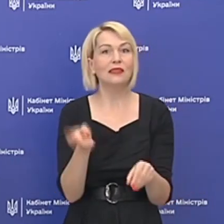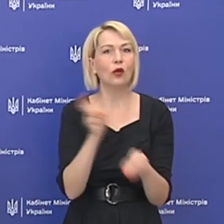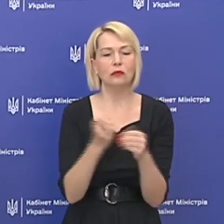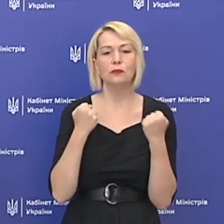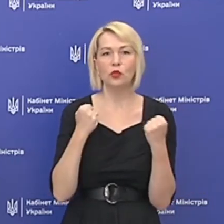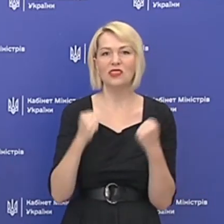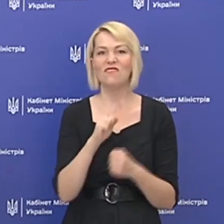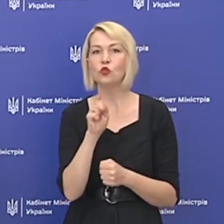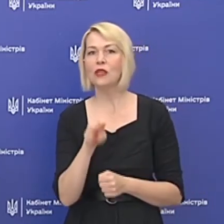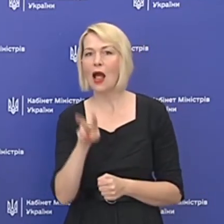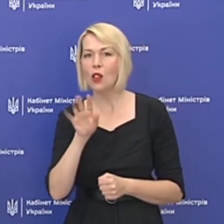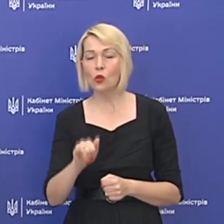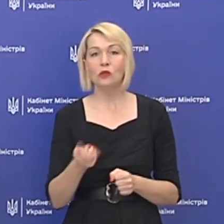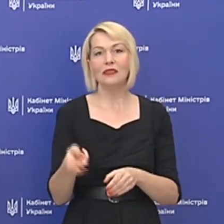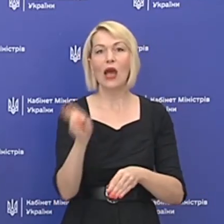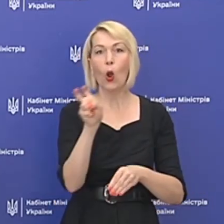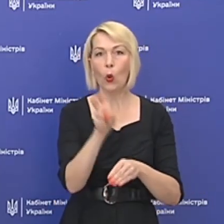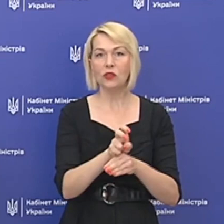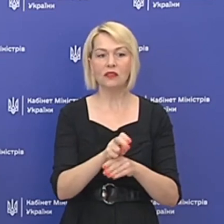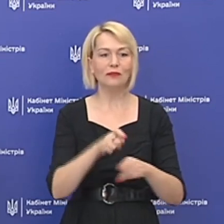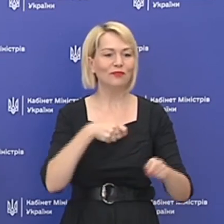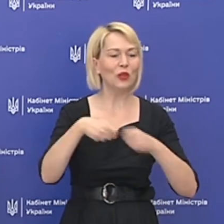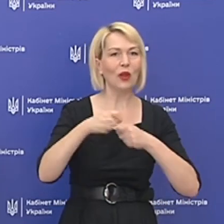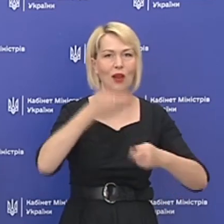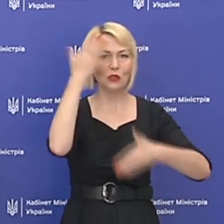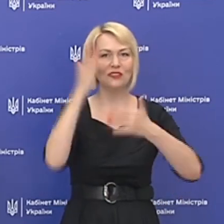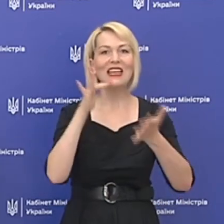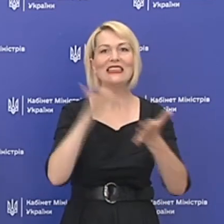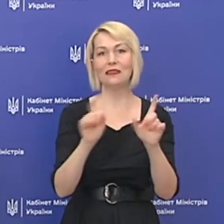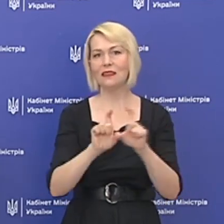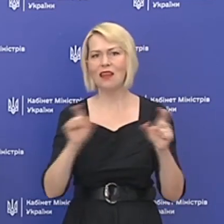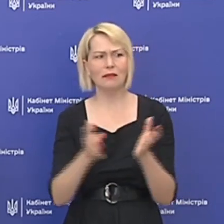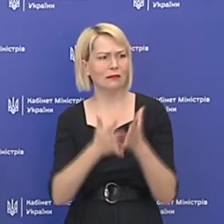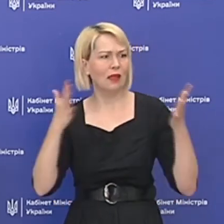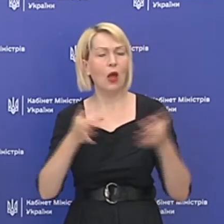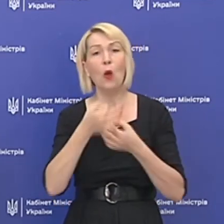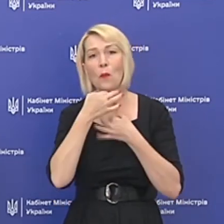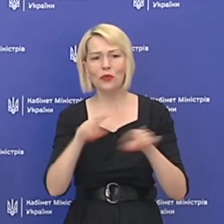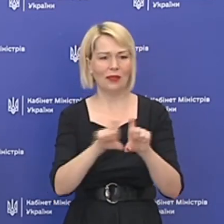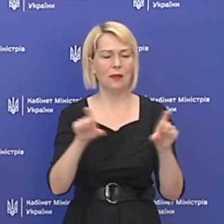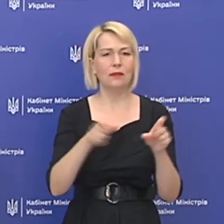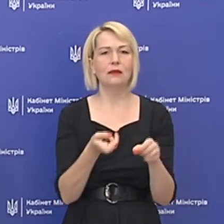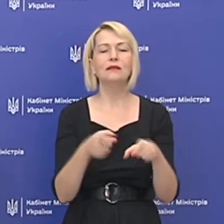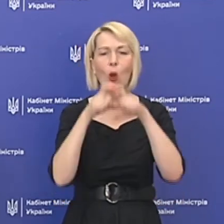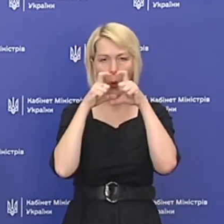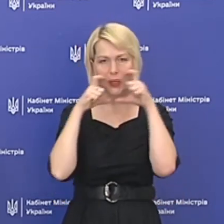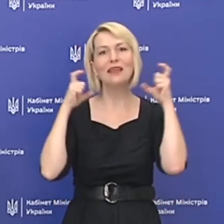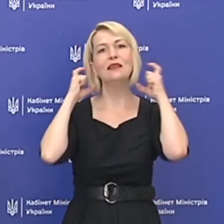спортивну залу, коли ви заходите в торговельно-розважальний центр, будь-який магазин, просто одягніть маску.